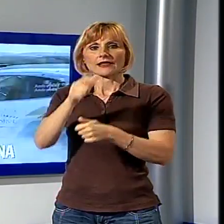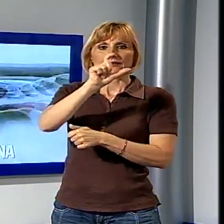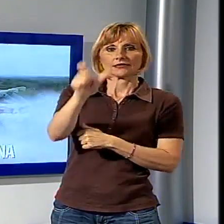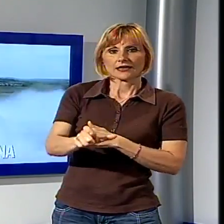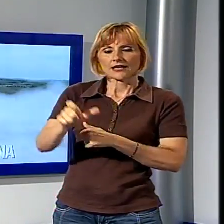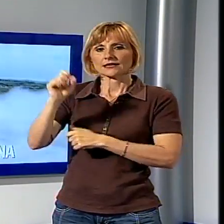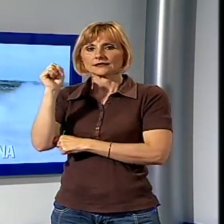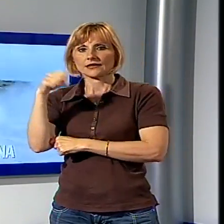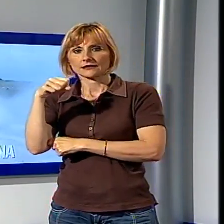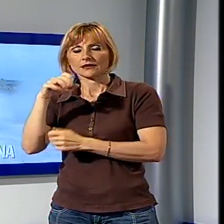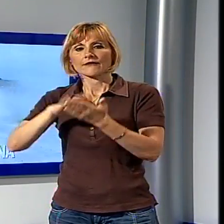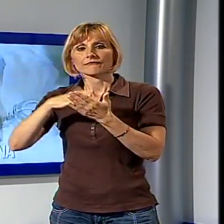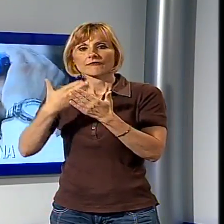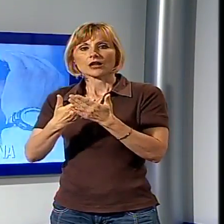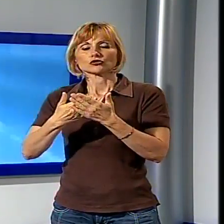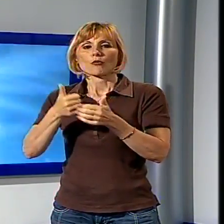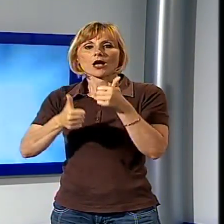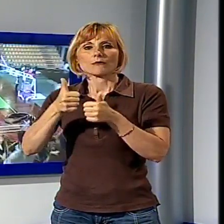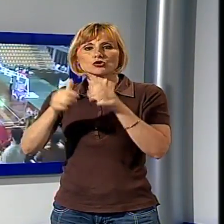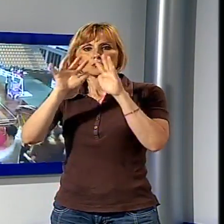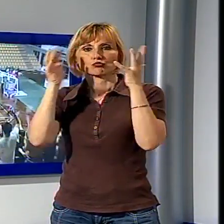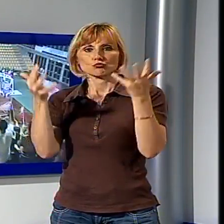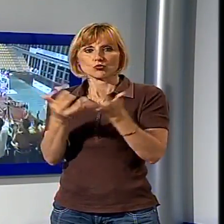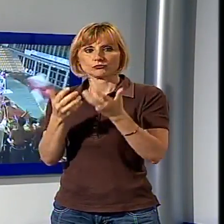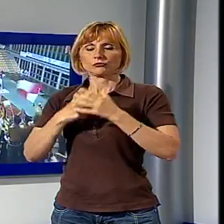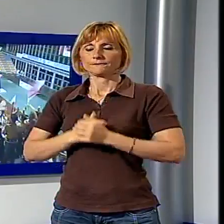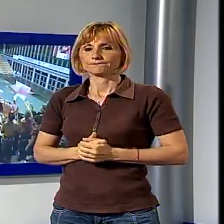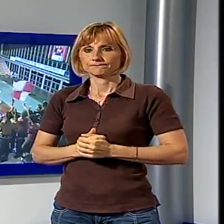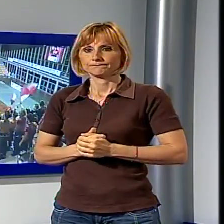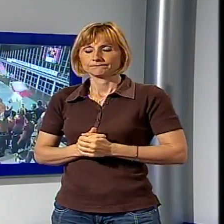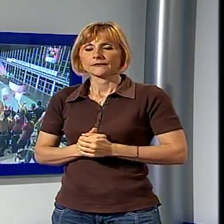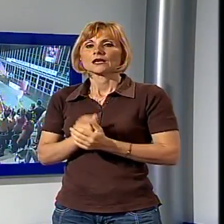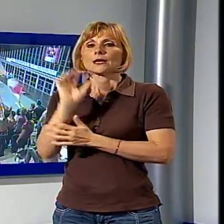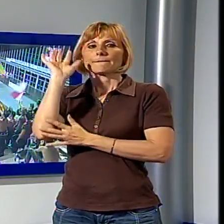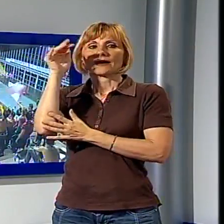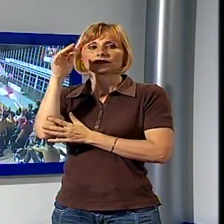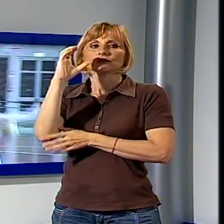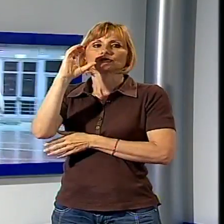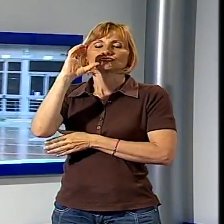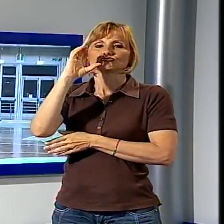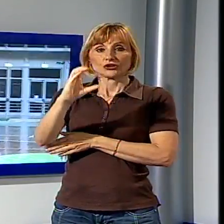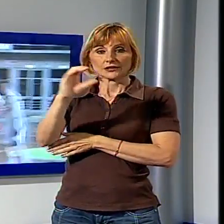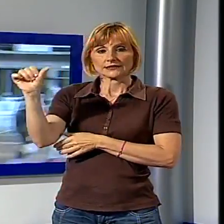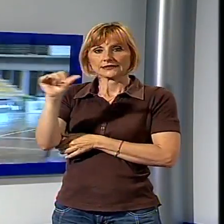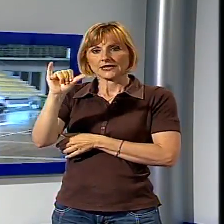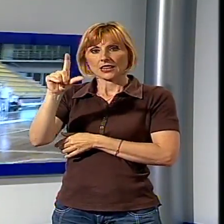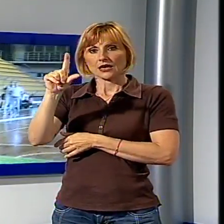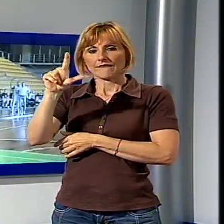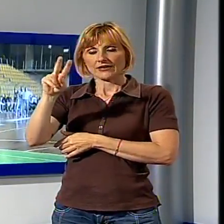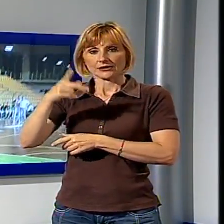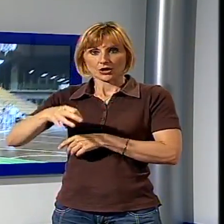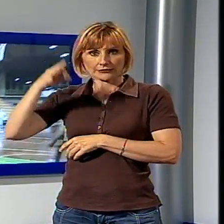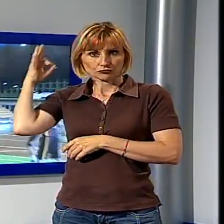valido per il campionato del mondo Basket sarà una C-Silver da sballo si profila un campionato di assoluto